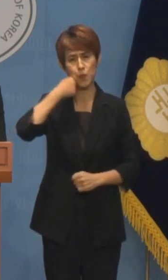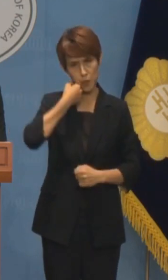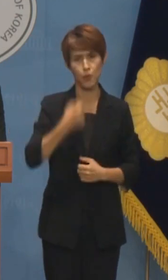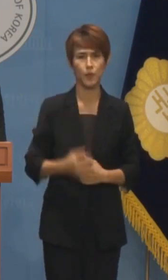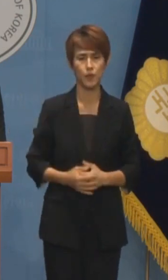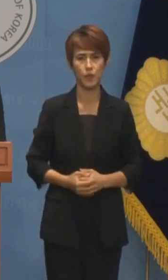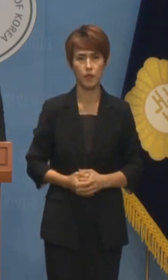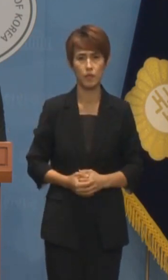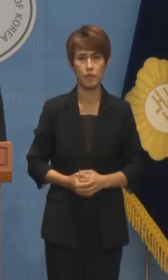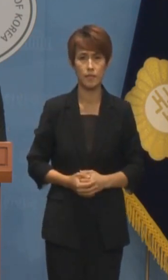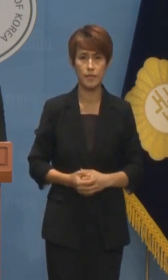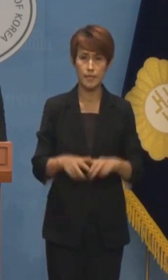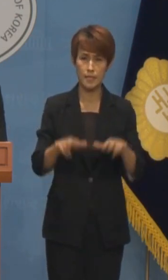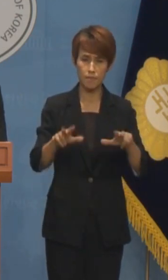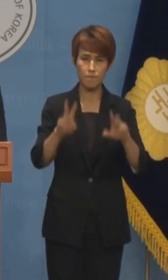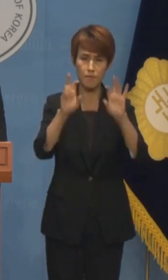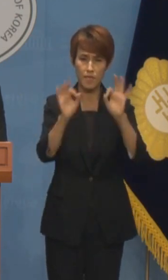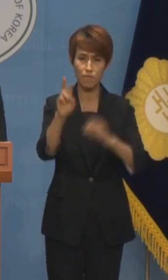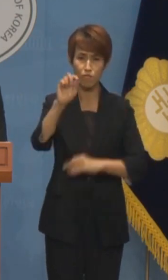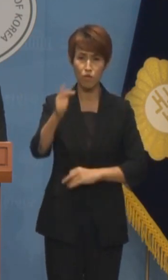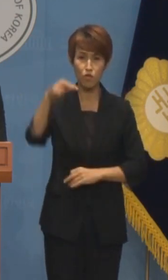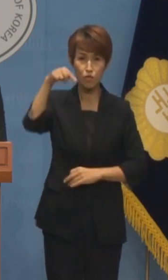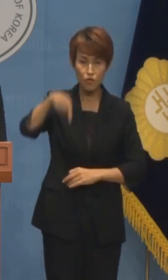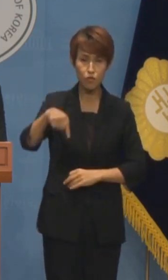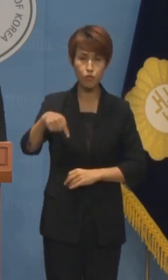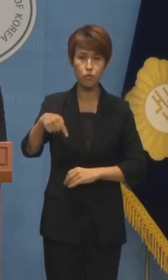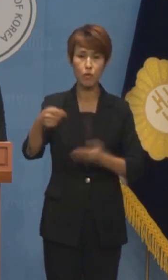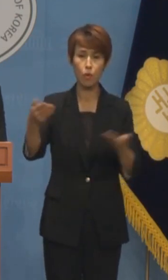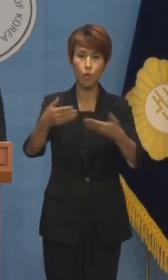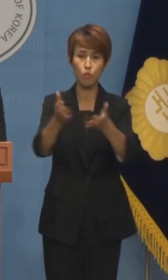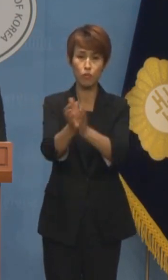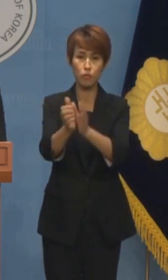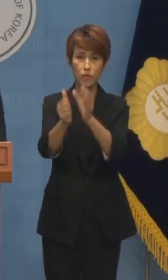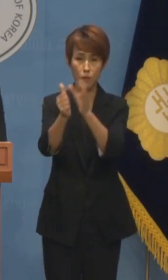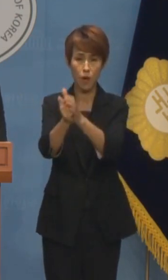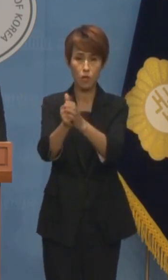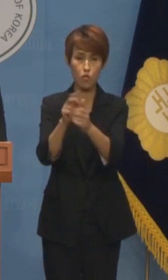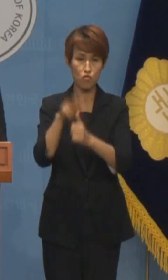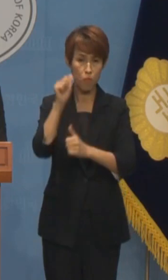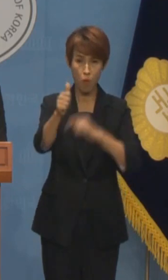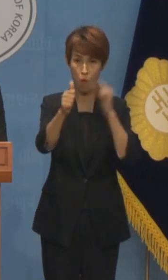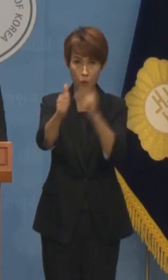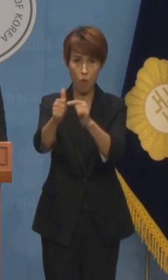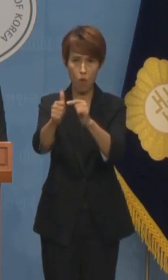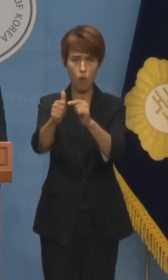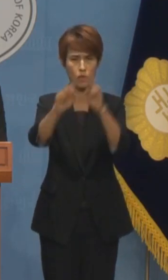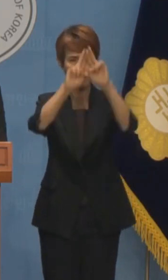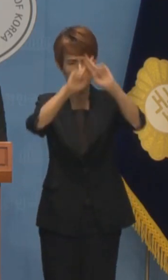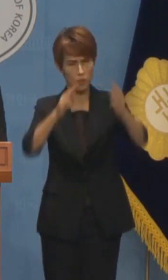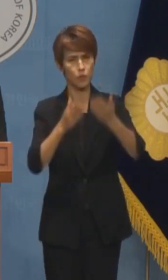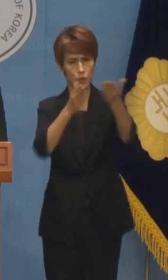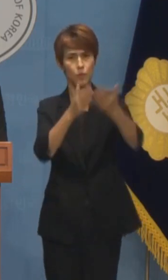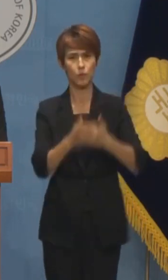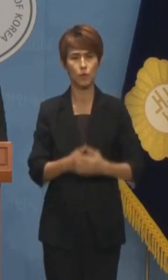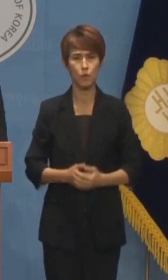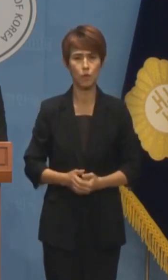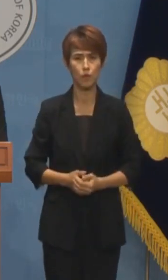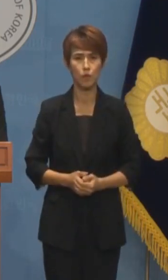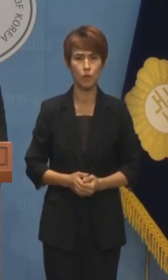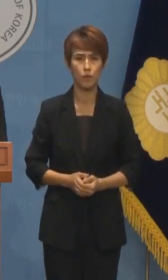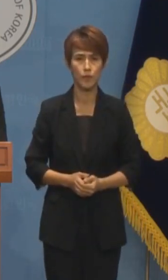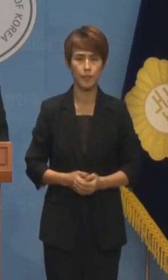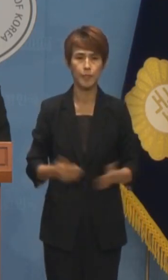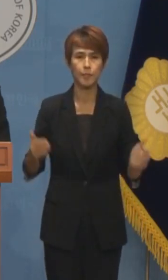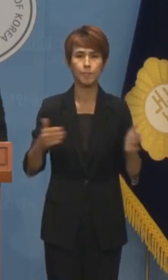당장 김문수 고용노동부 장관의 후보 지명부터 즉각 철회하십시오 이상입니다